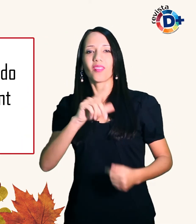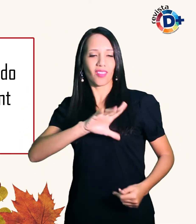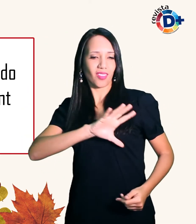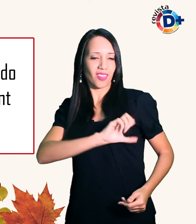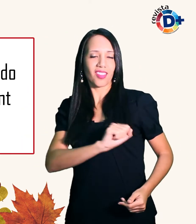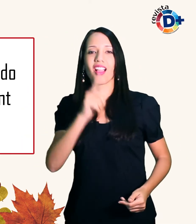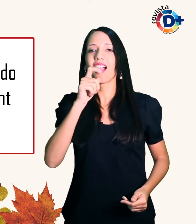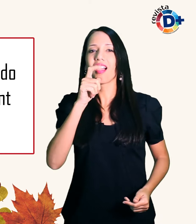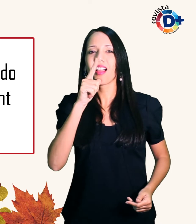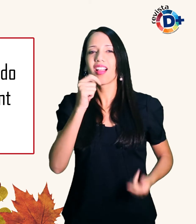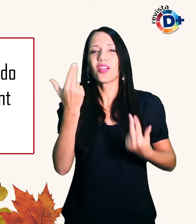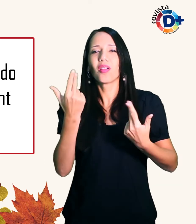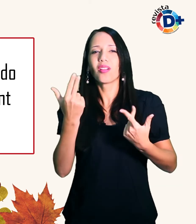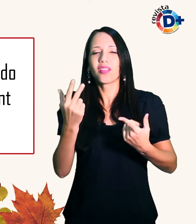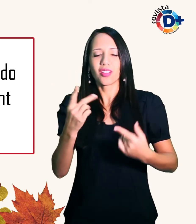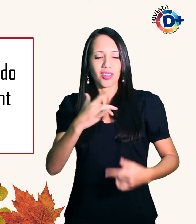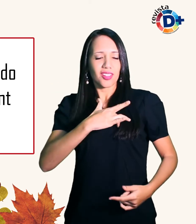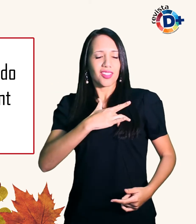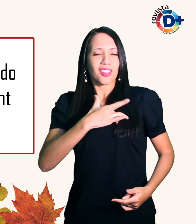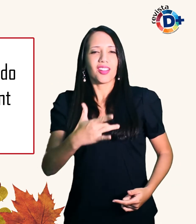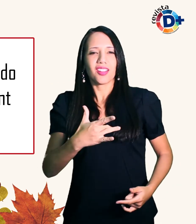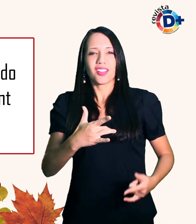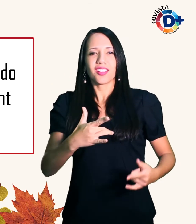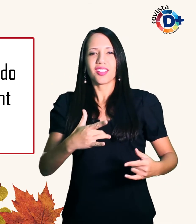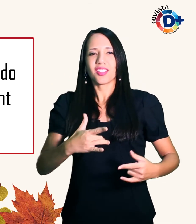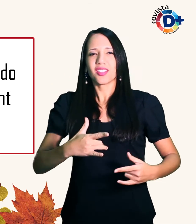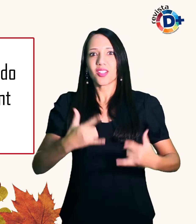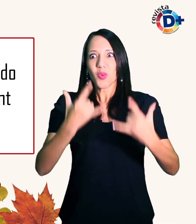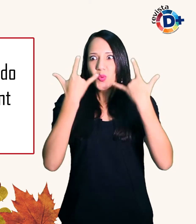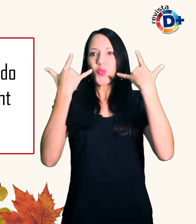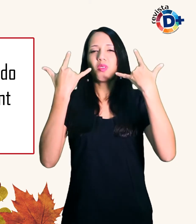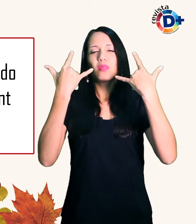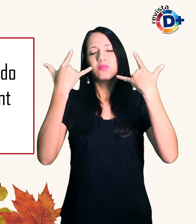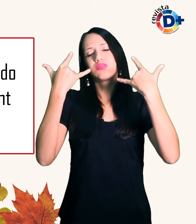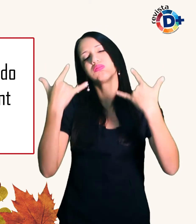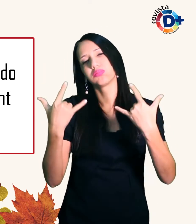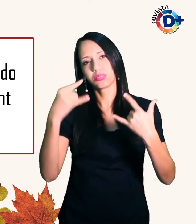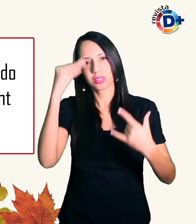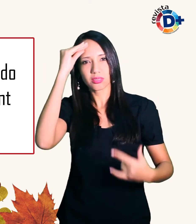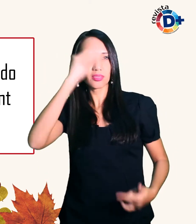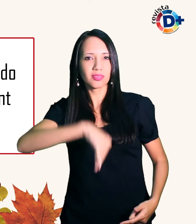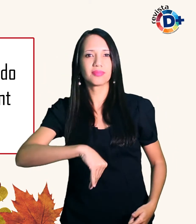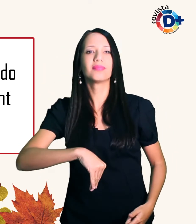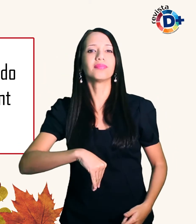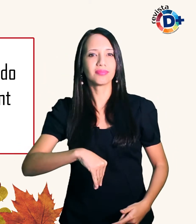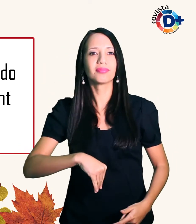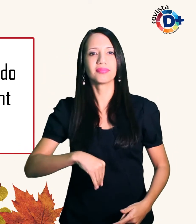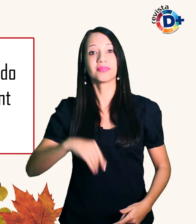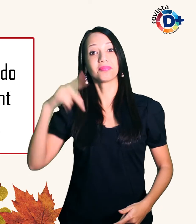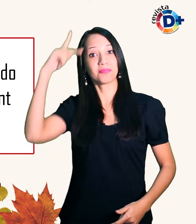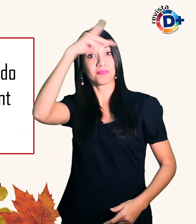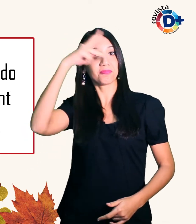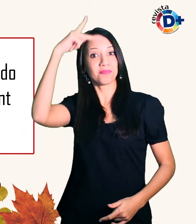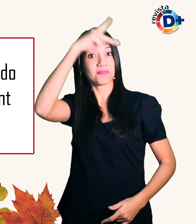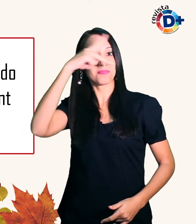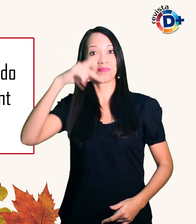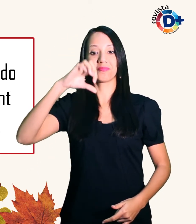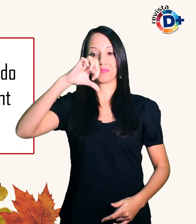Zygmunt Bauman sociólogo polonês de 90 anos considerado um grande pensador da